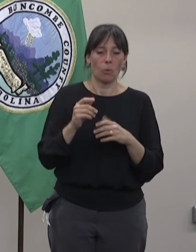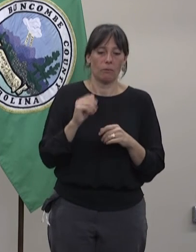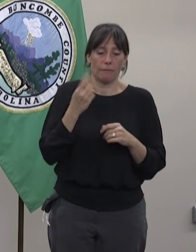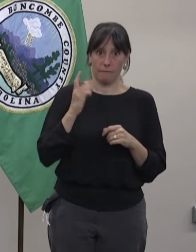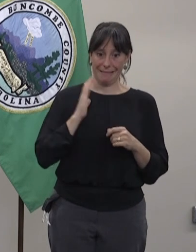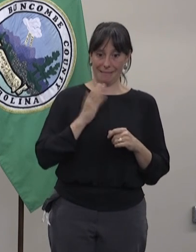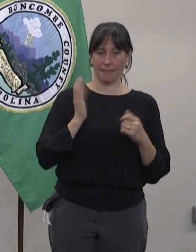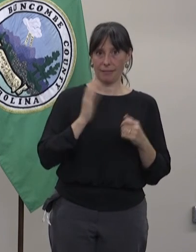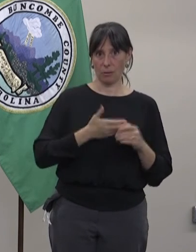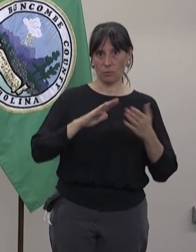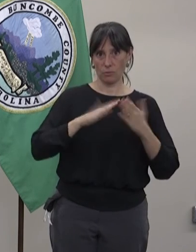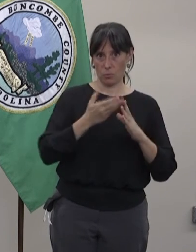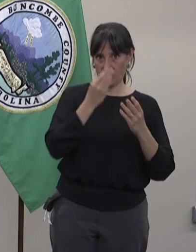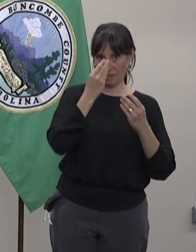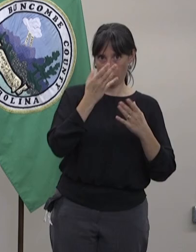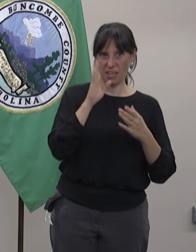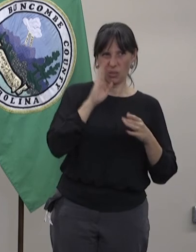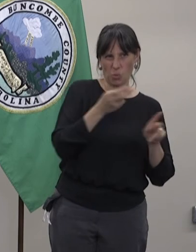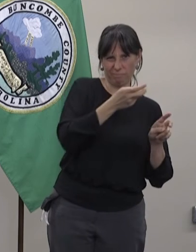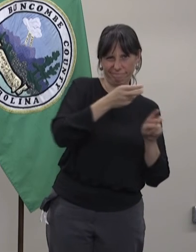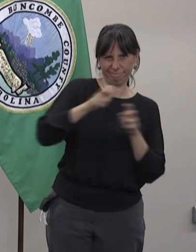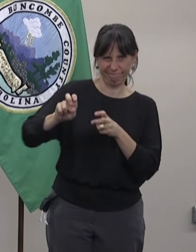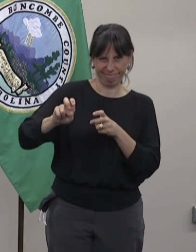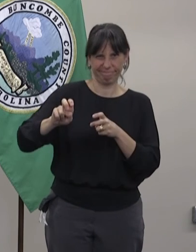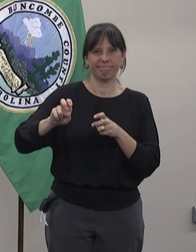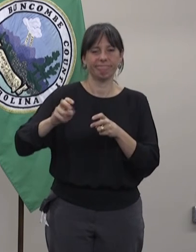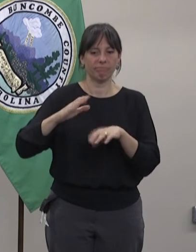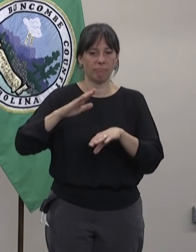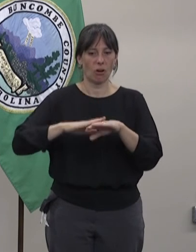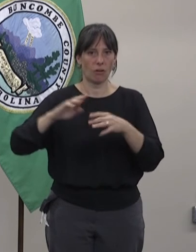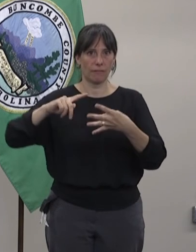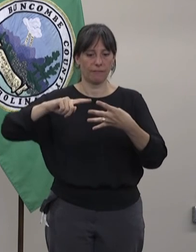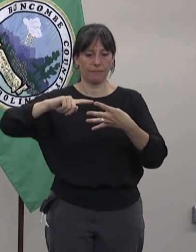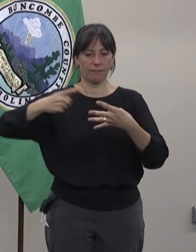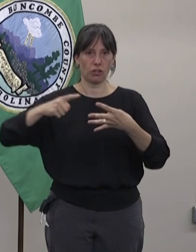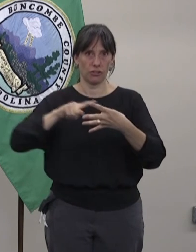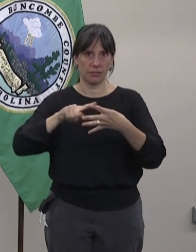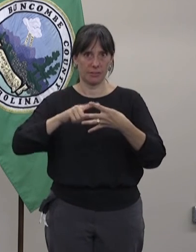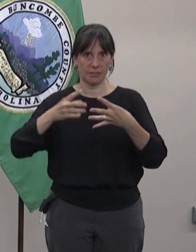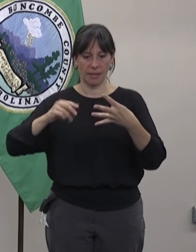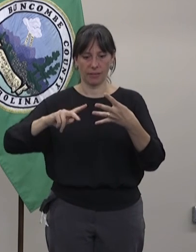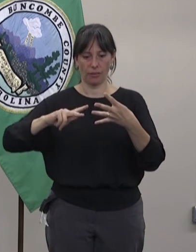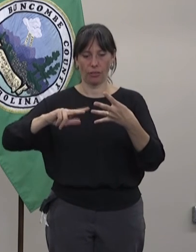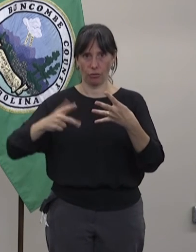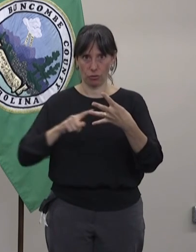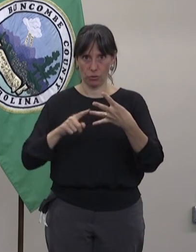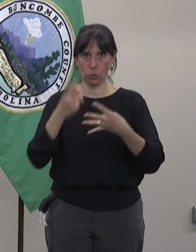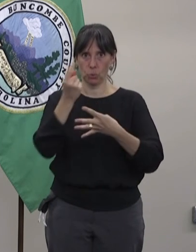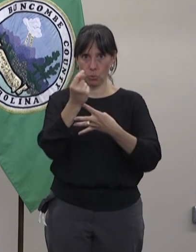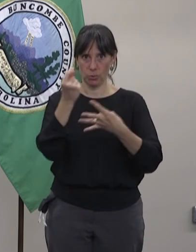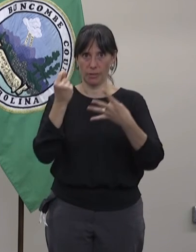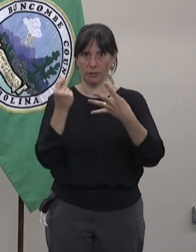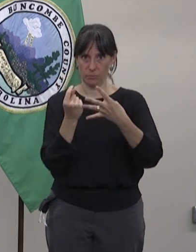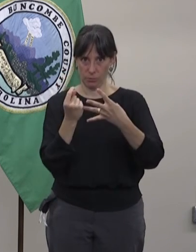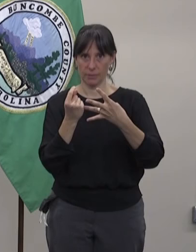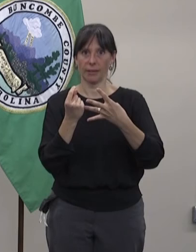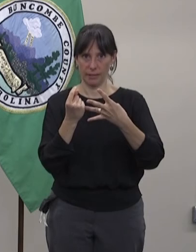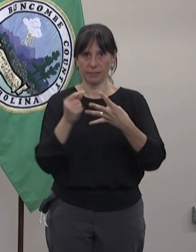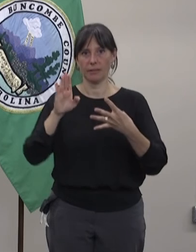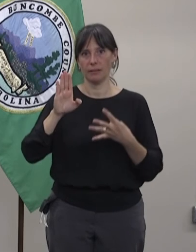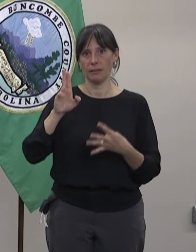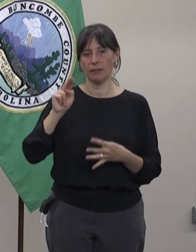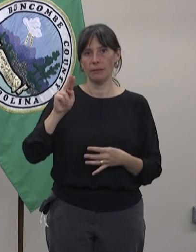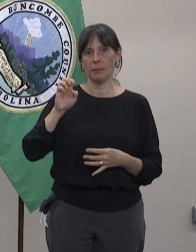sanizado. Y gracias a todos los demás socios que se han involucrado en que esto